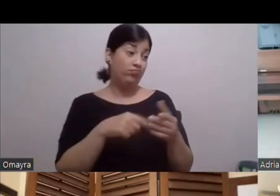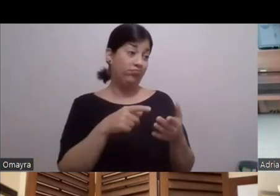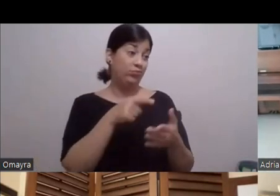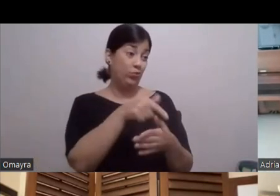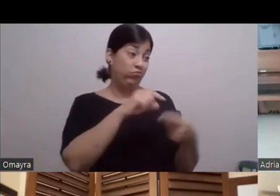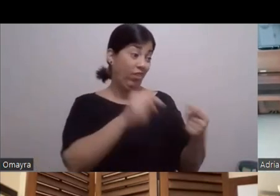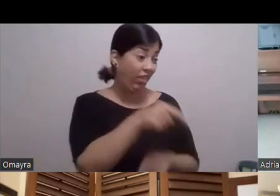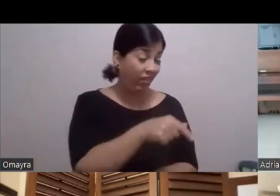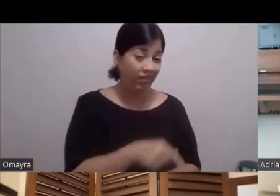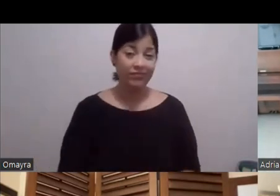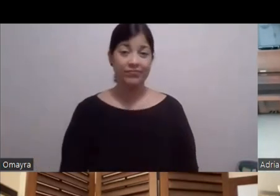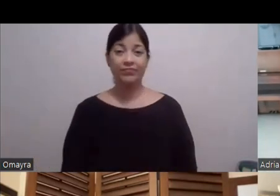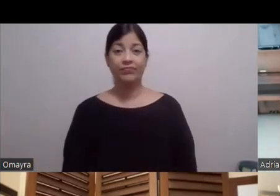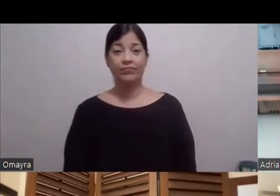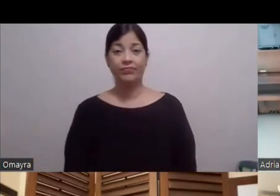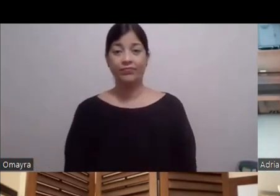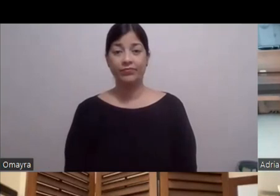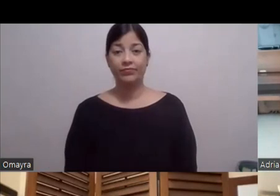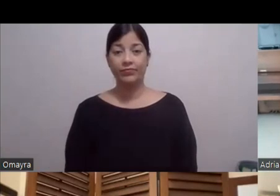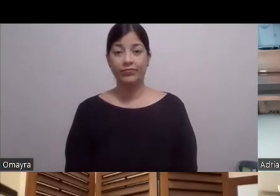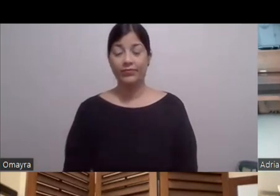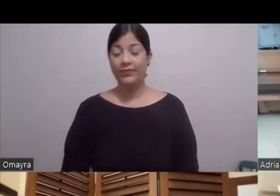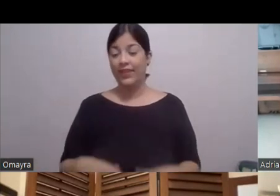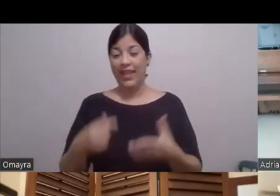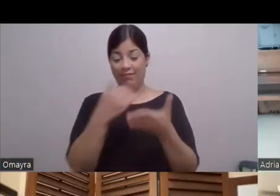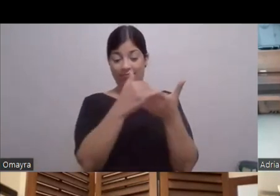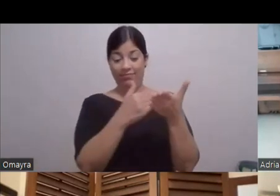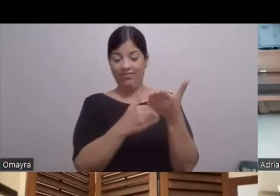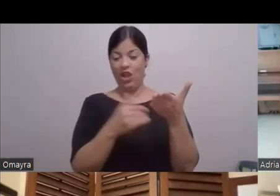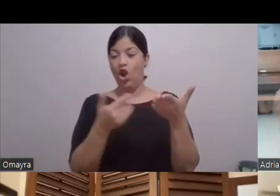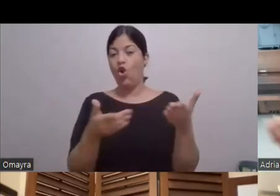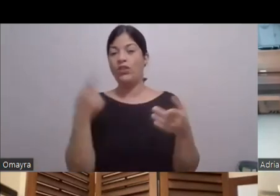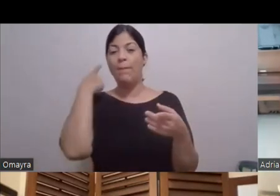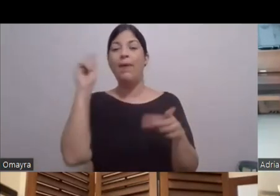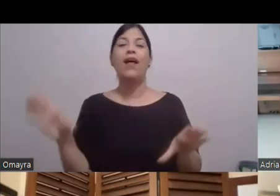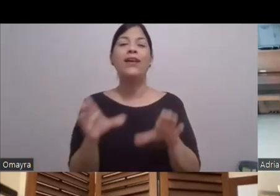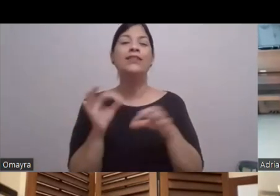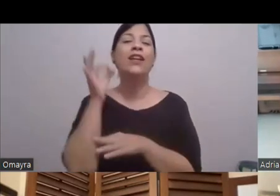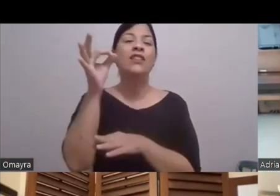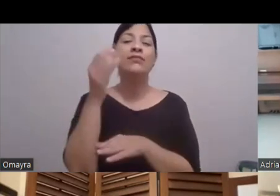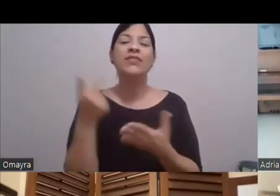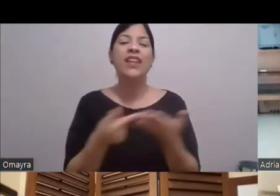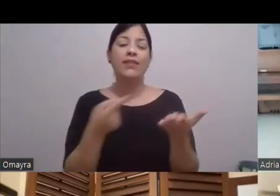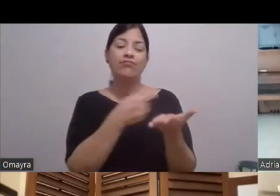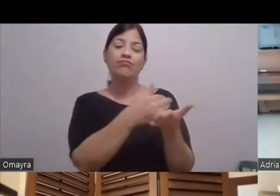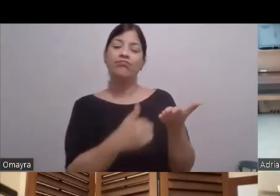Mira ¿Qué hay en el bucket list Para Néstor? Pues mira Ahora mismo Este Que se pueda decir